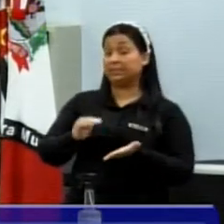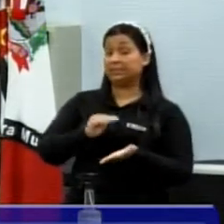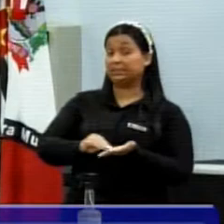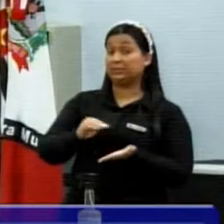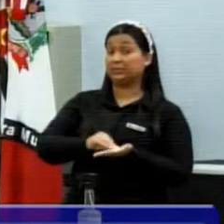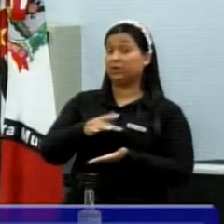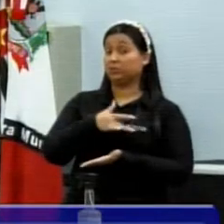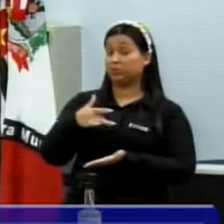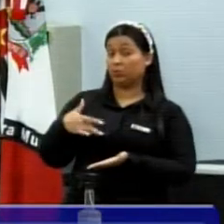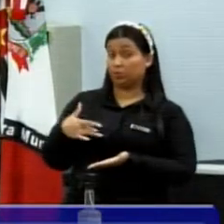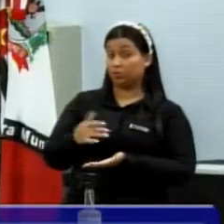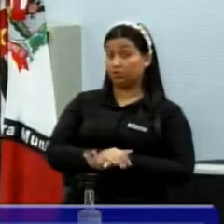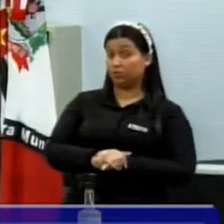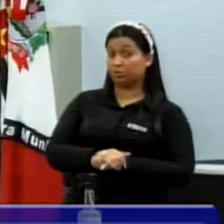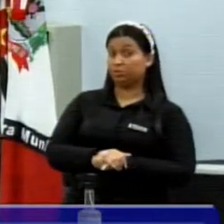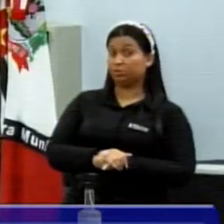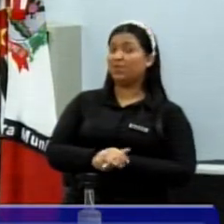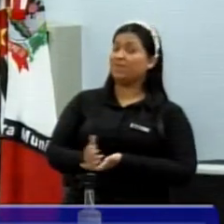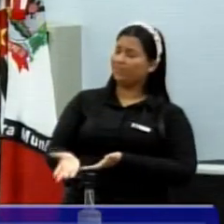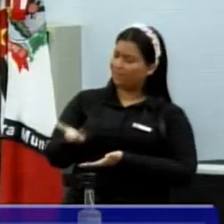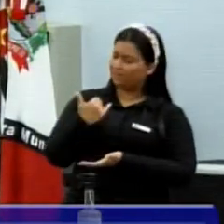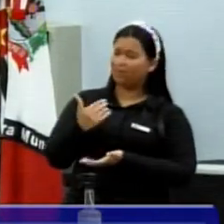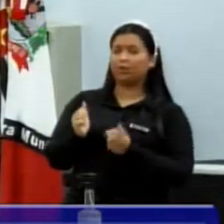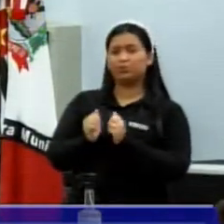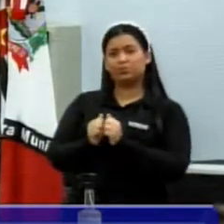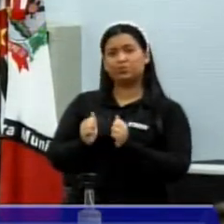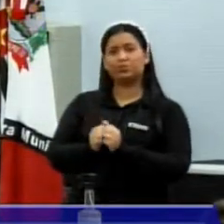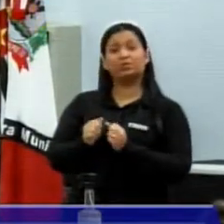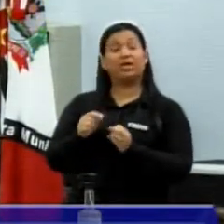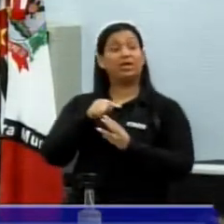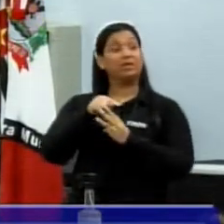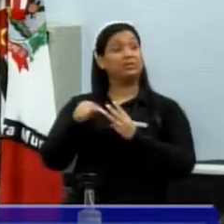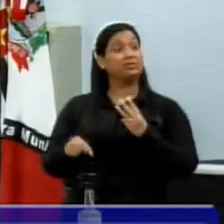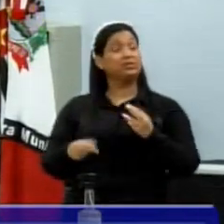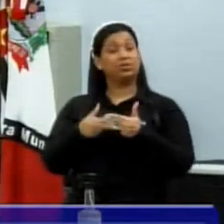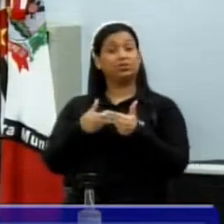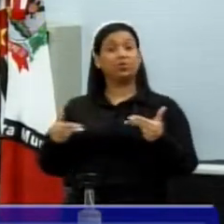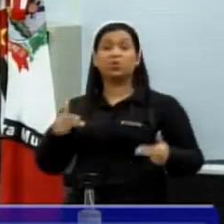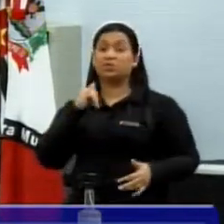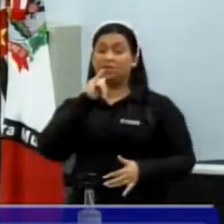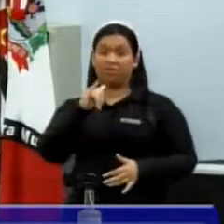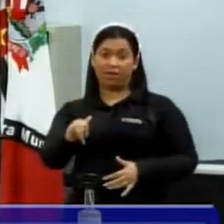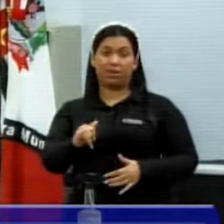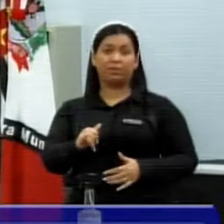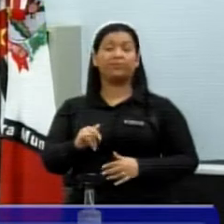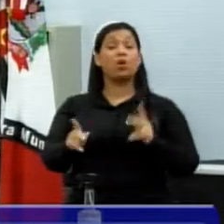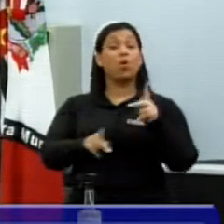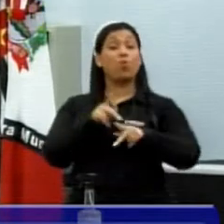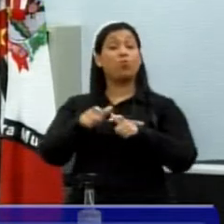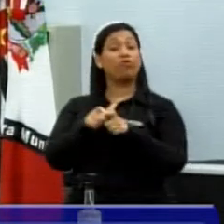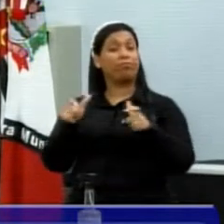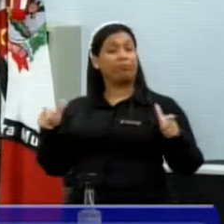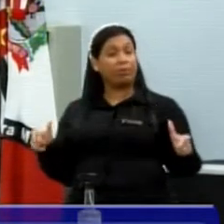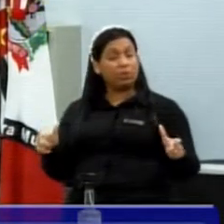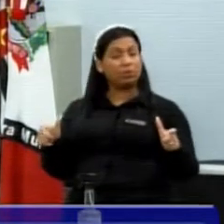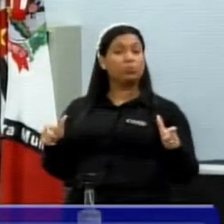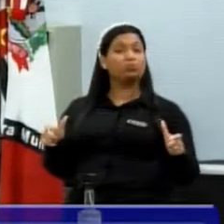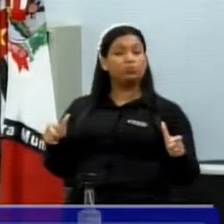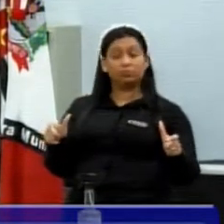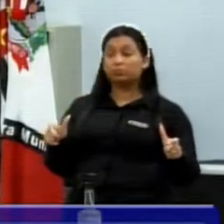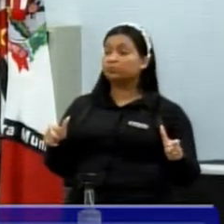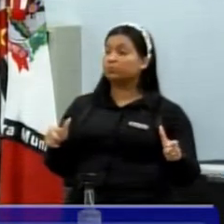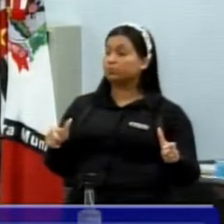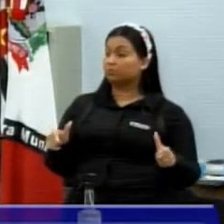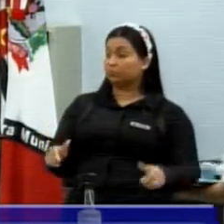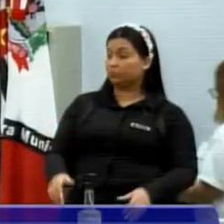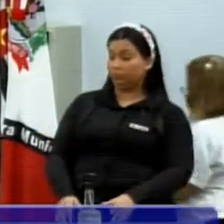Saúde venha trabalhar nesses três quesitos que eu falei, que esse aumento populacional é... parte,